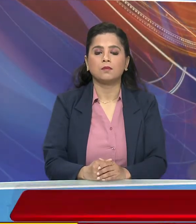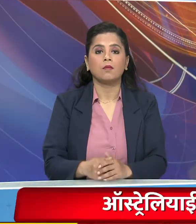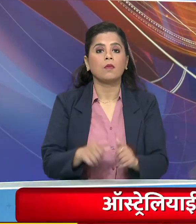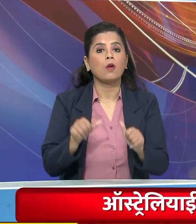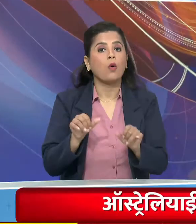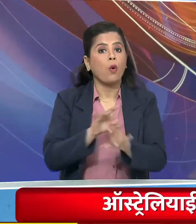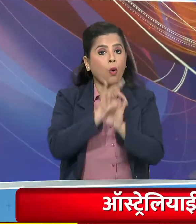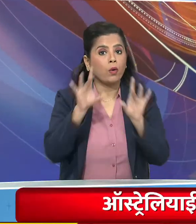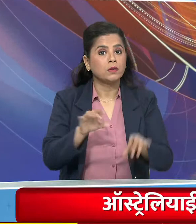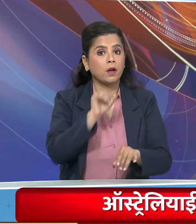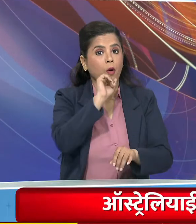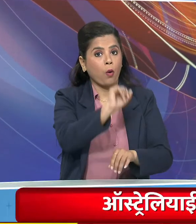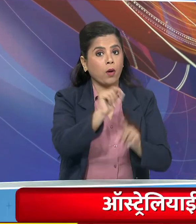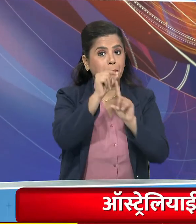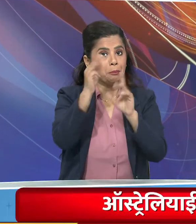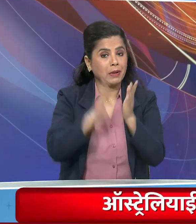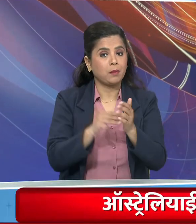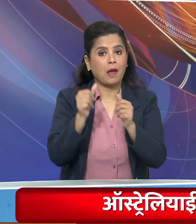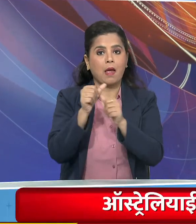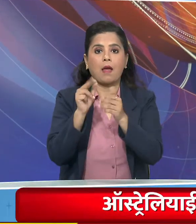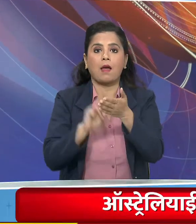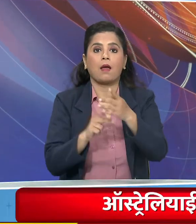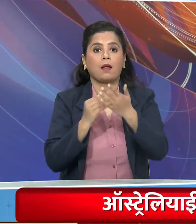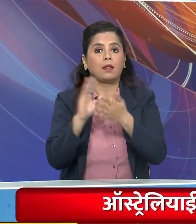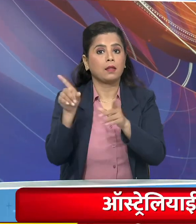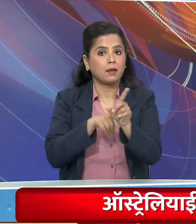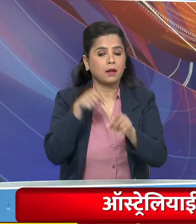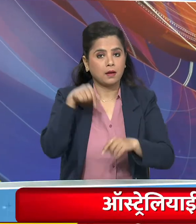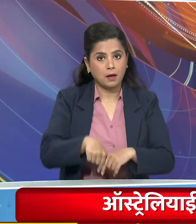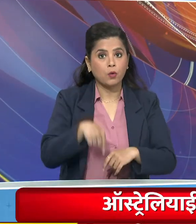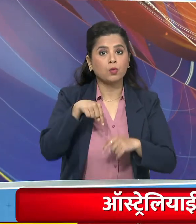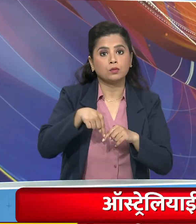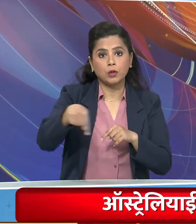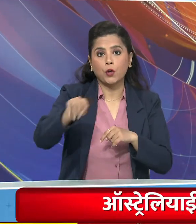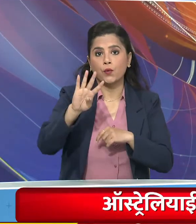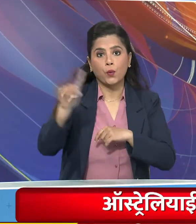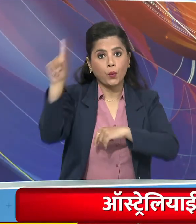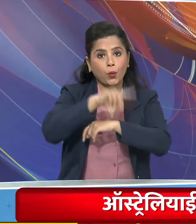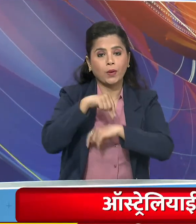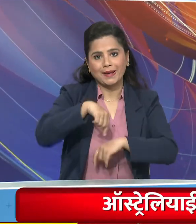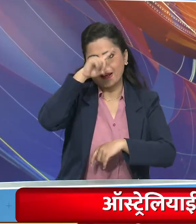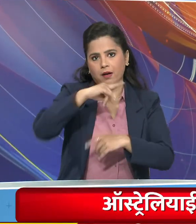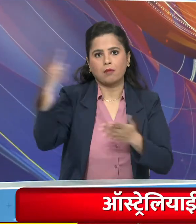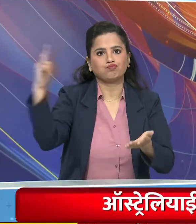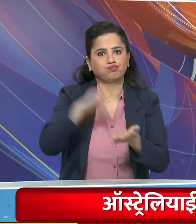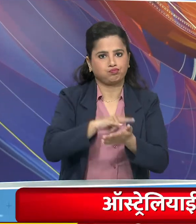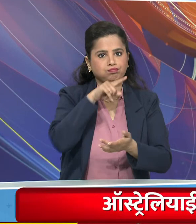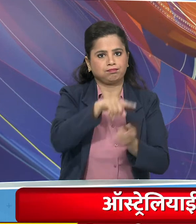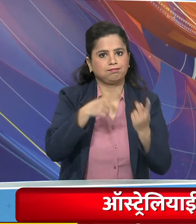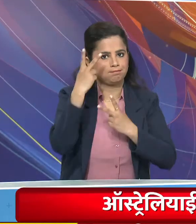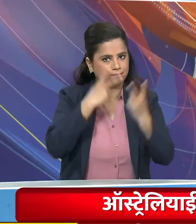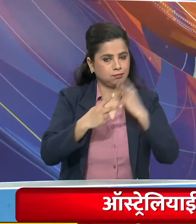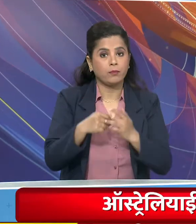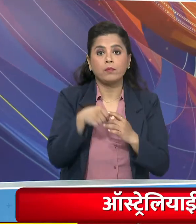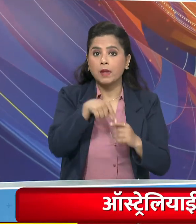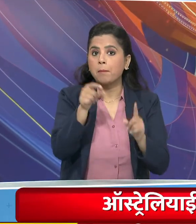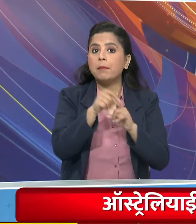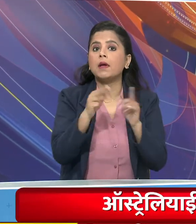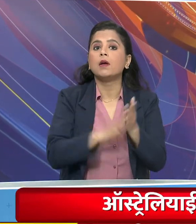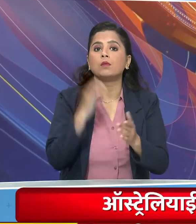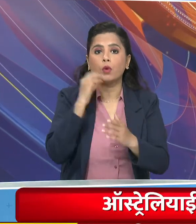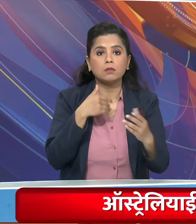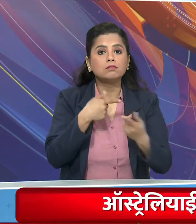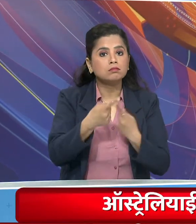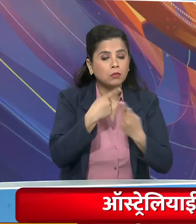आस्ट्रेलिया की प्रिदानमंत्री आंथनी अल्बनीज का आज से च्वार दिवसिये भारत दौरा प्रिदानमंत्री से करेंगी मुलाकात